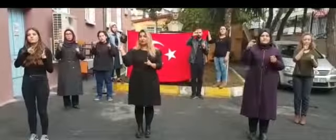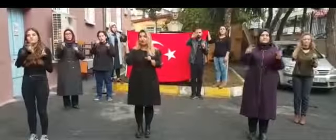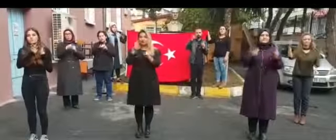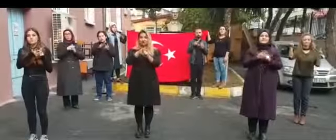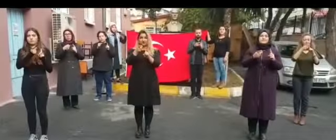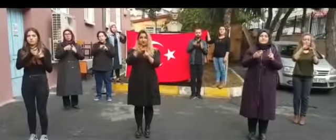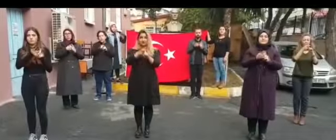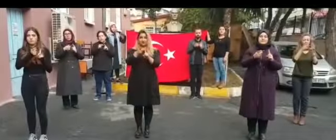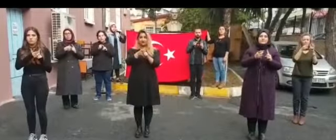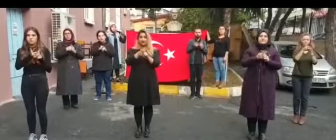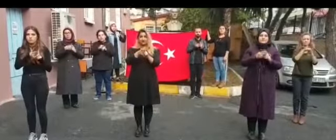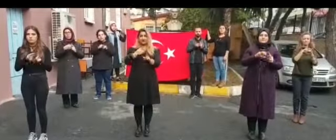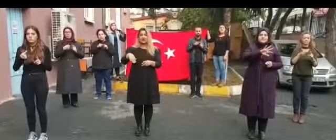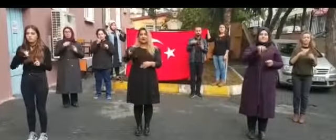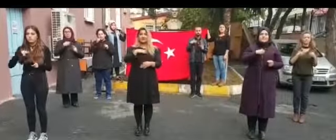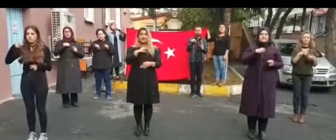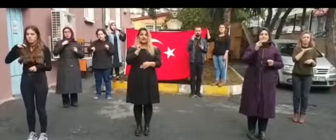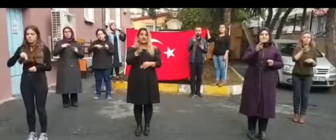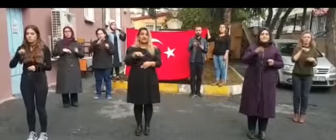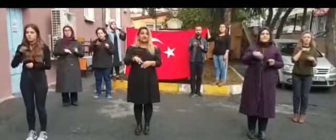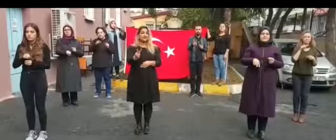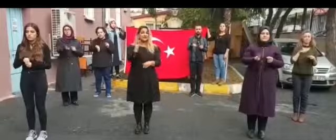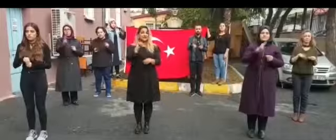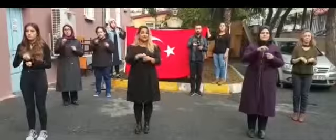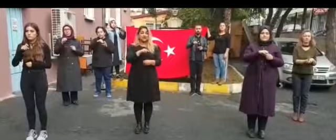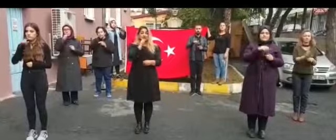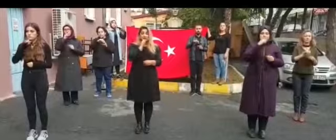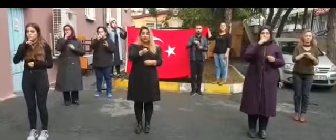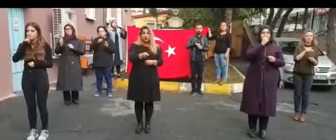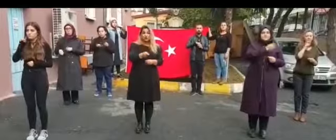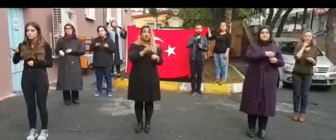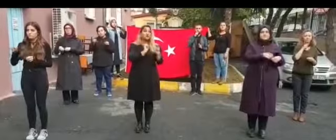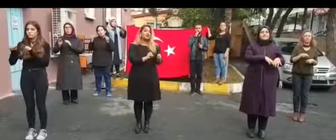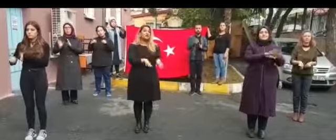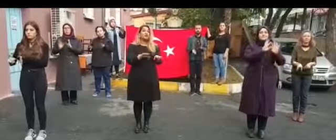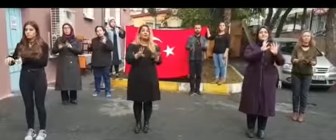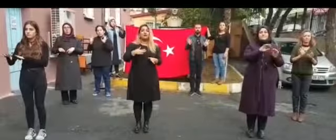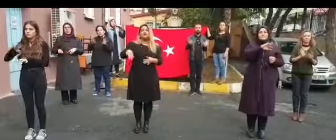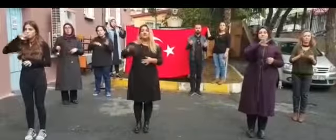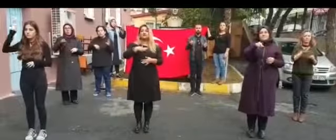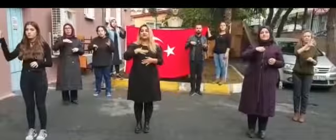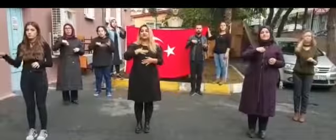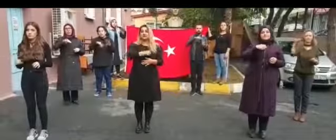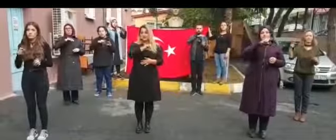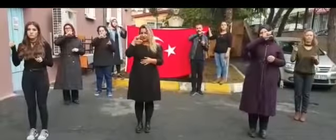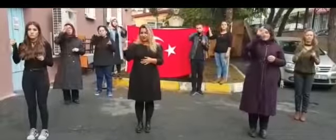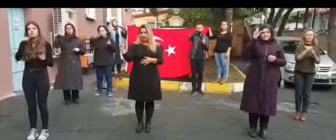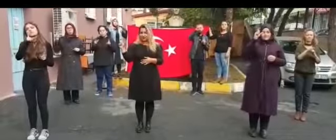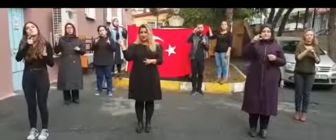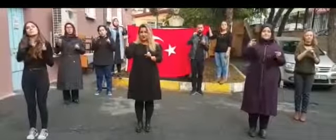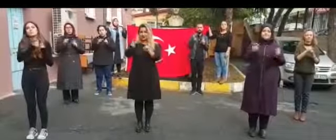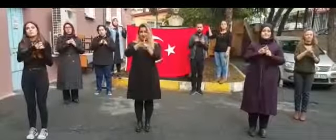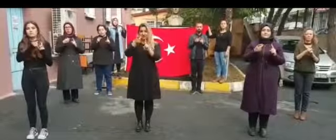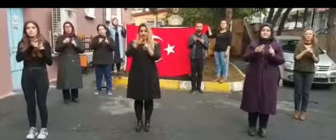cumhuriyet bekçileriyiz Biz senin izindeyiz, sözümüzden dönmeyiz Her birimiz cumhuriyet